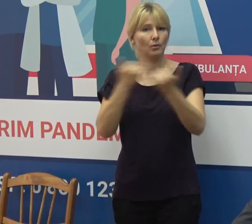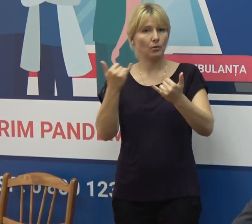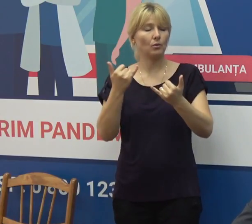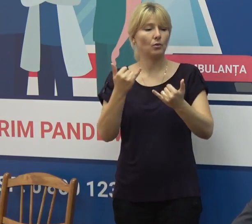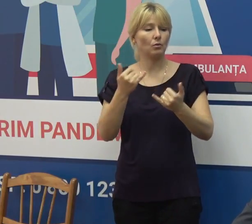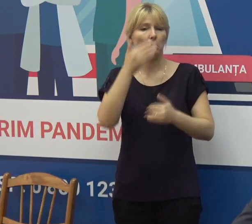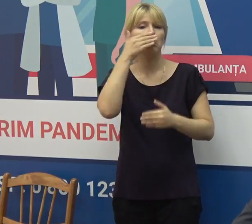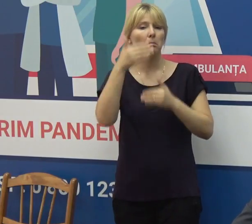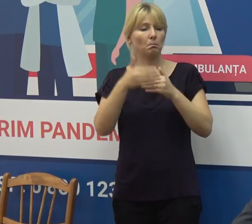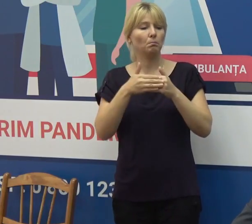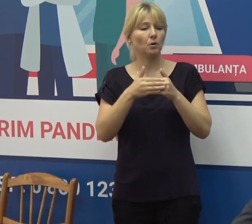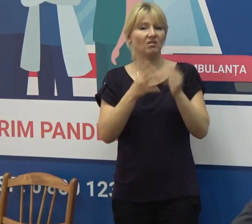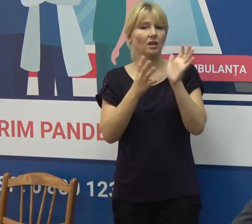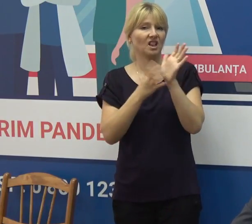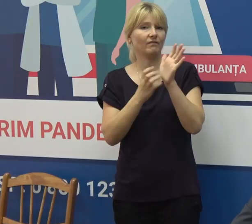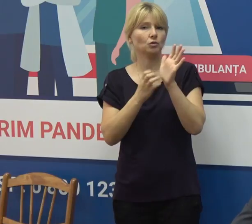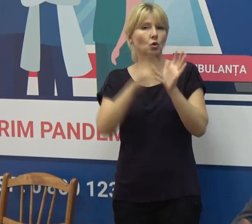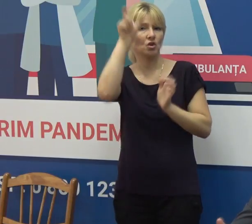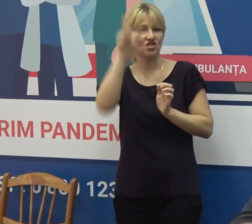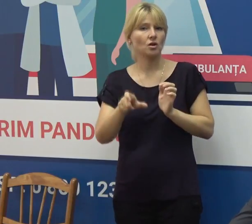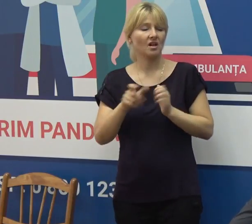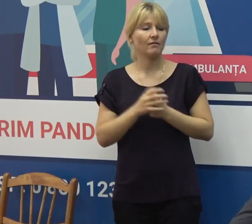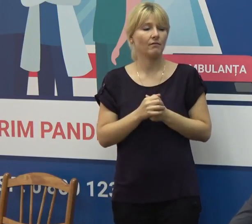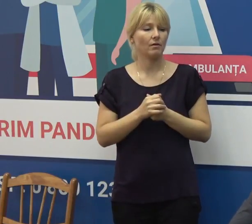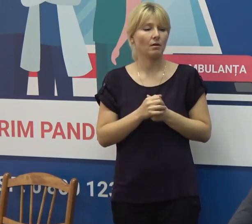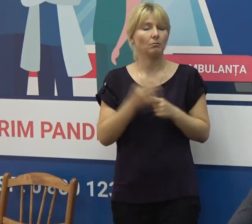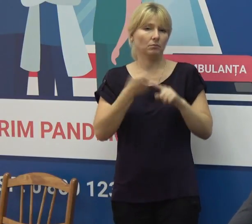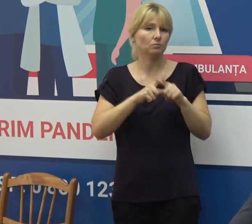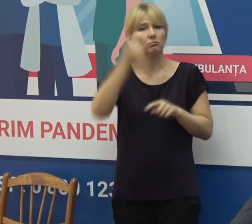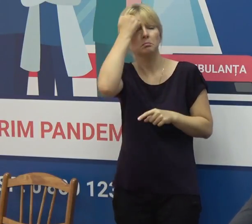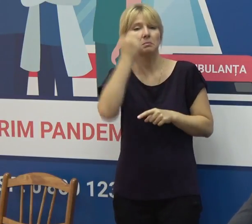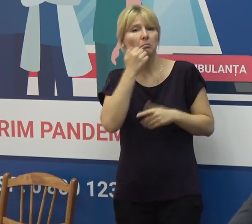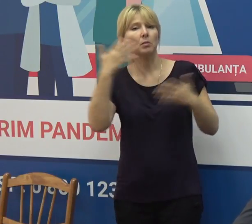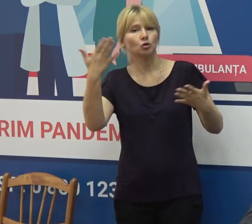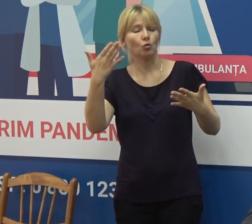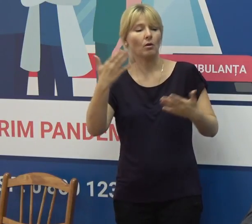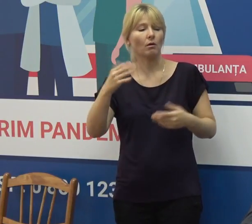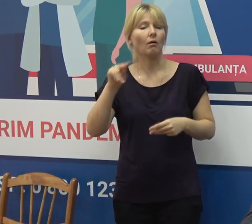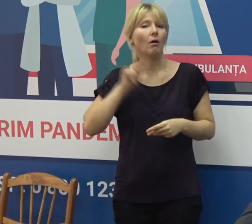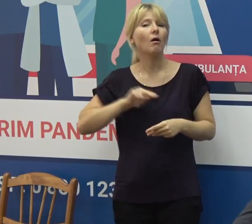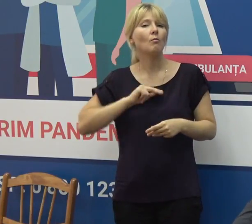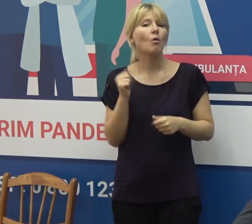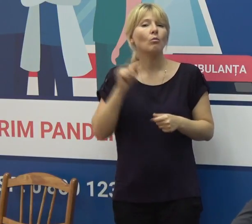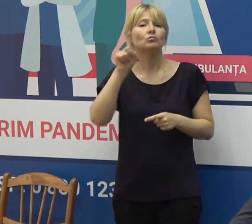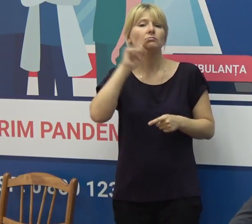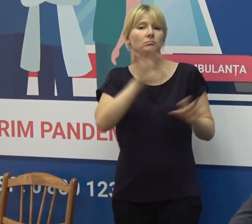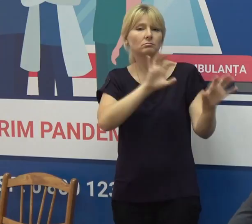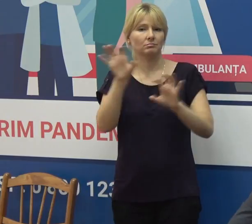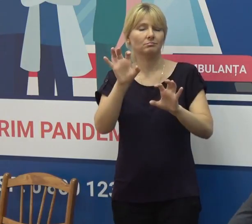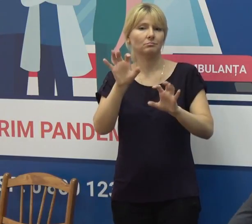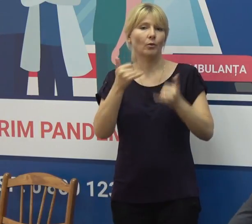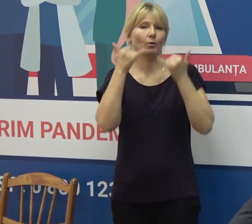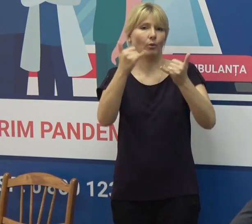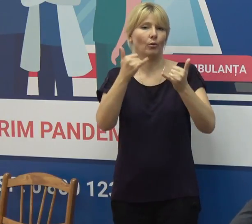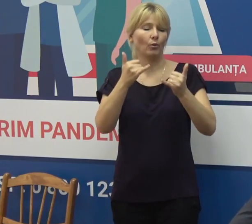aproximativ 900 de persoane pentru ce le mulțumim colegilor care asigură acel punct de vaccinare. Spuneam că sunt